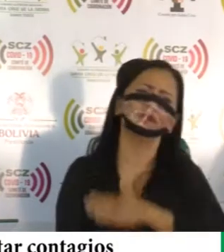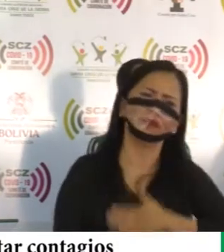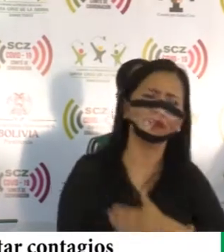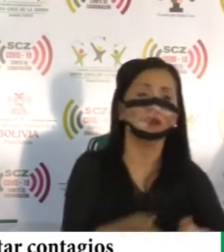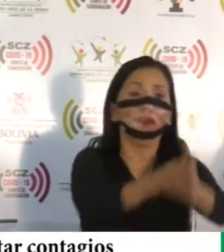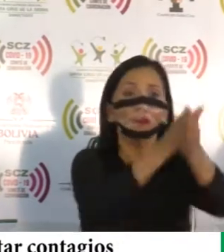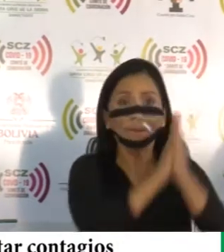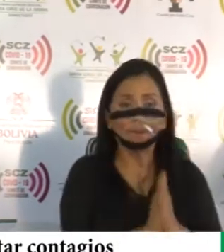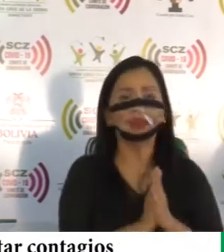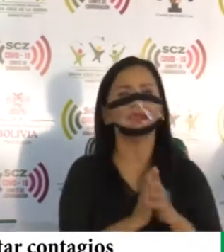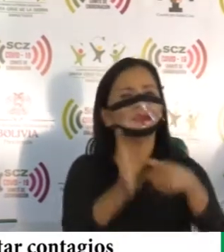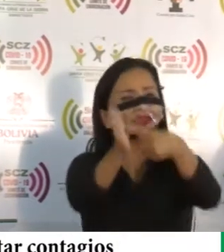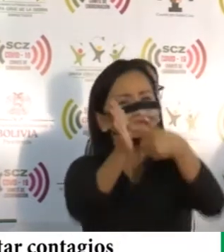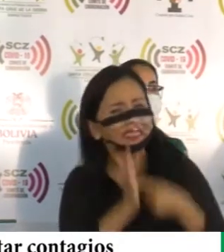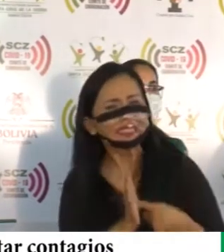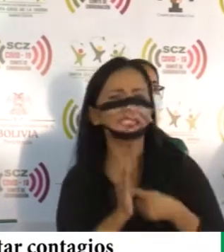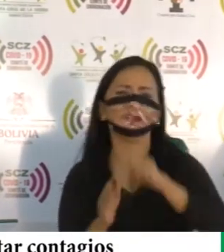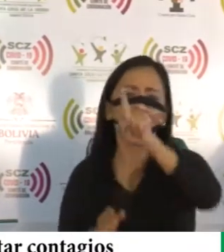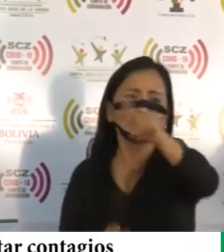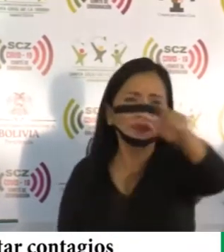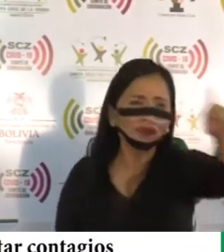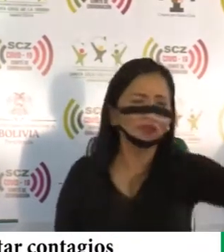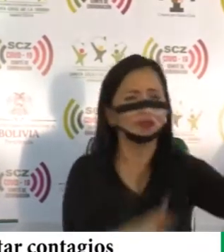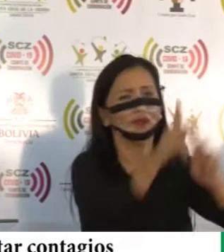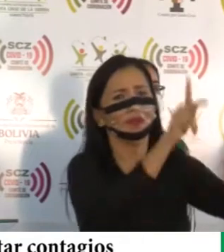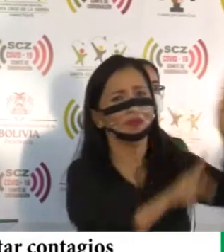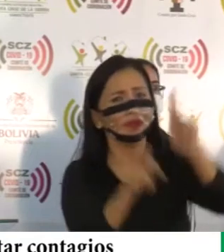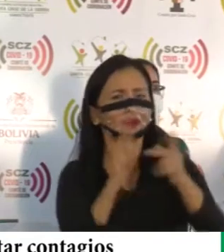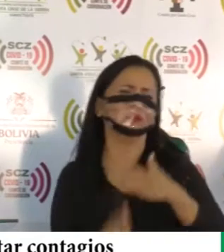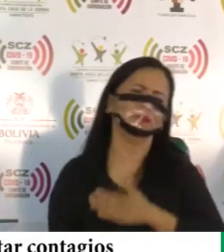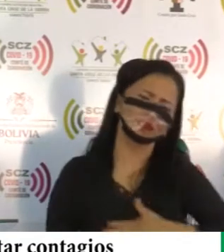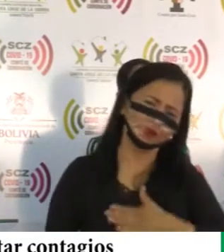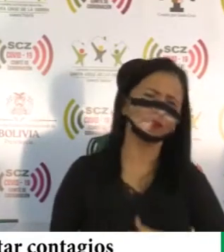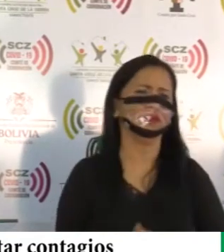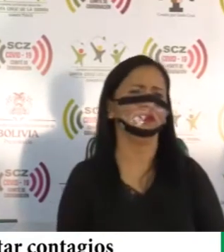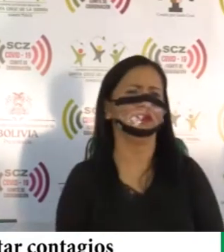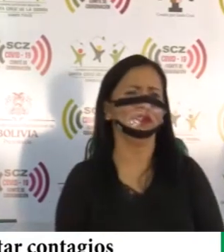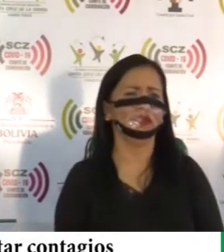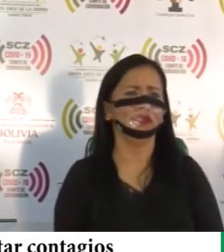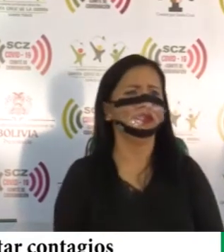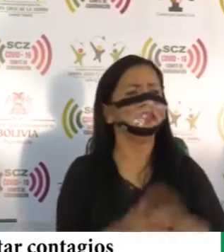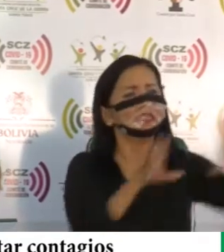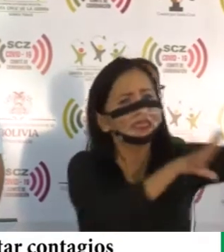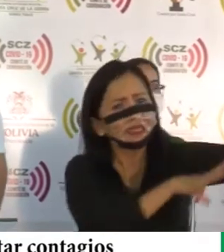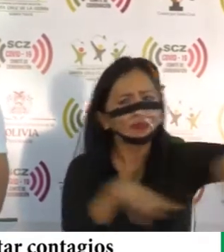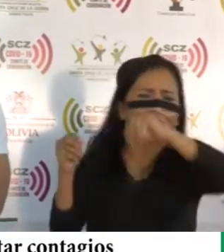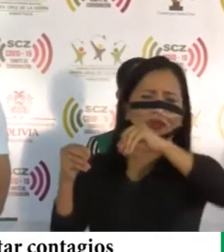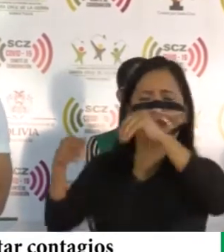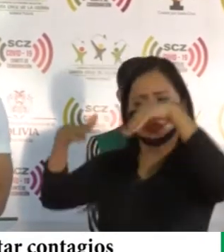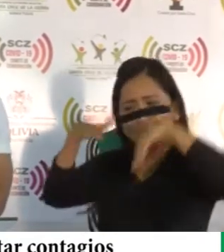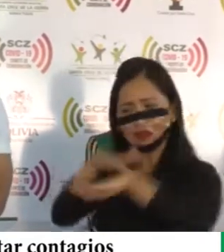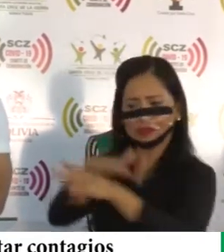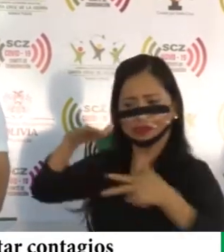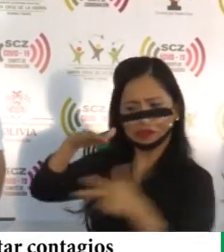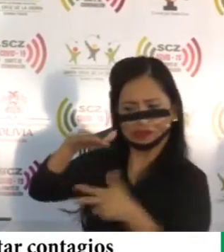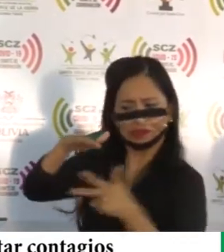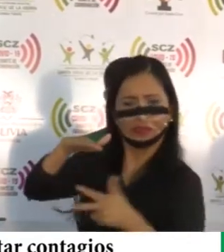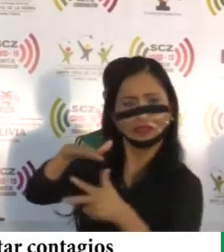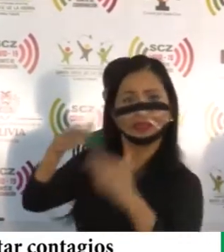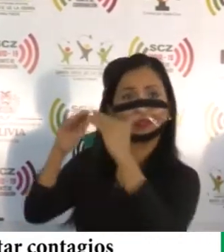solicitamos y exigimos a la población, por favor, retornemos a nuestras casas,